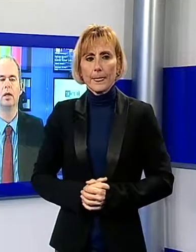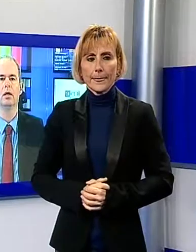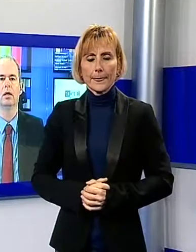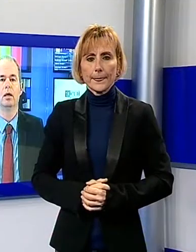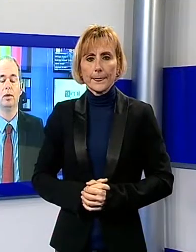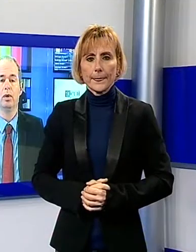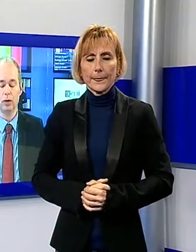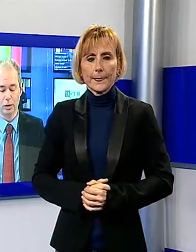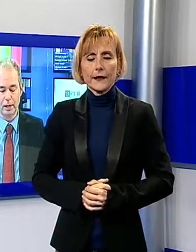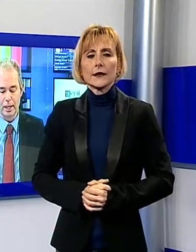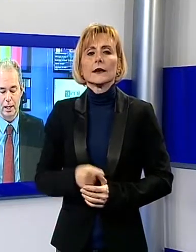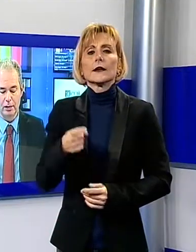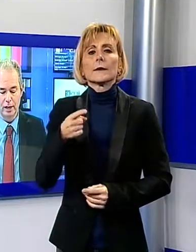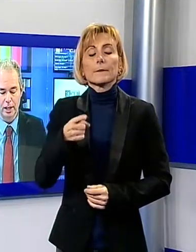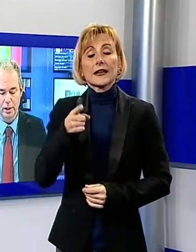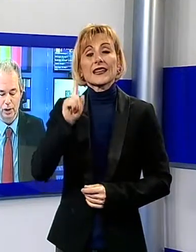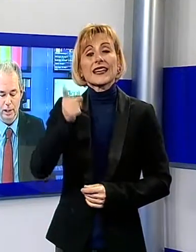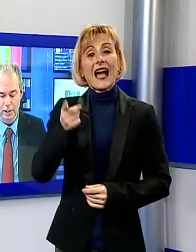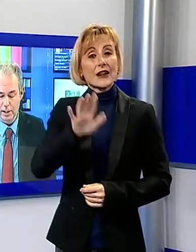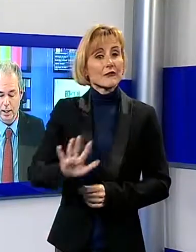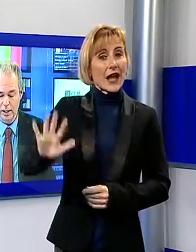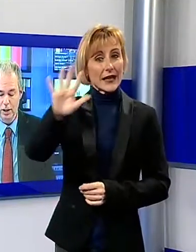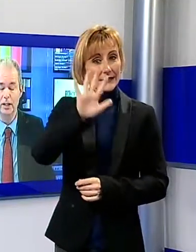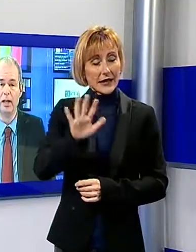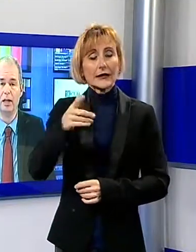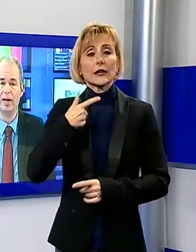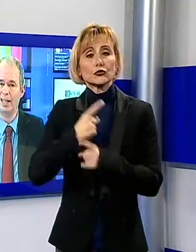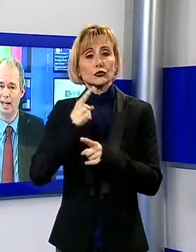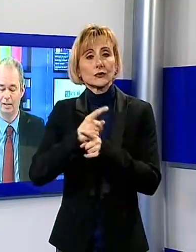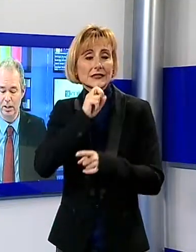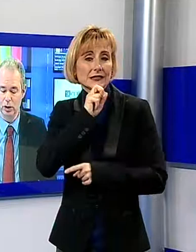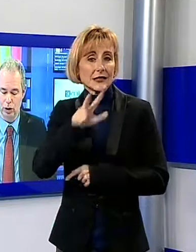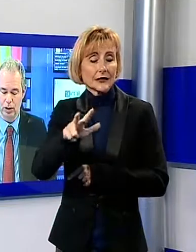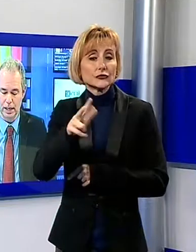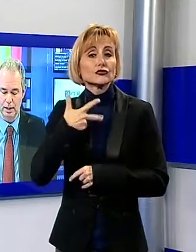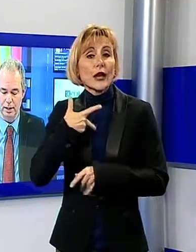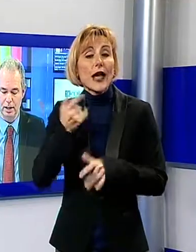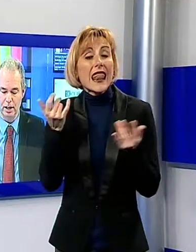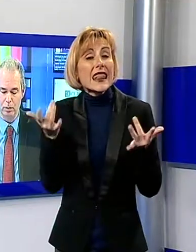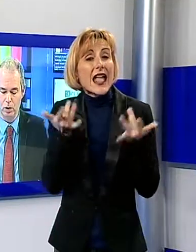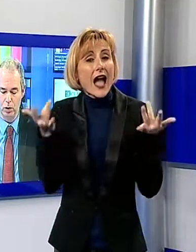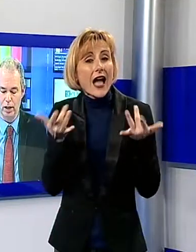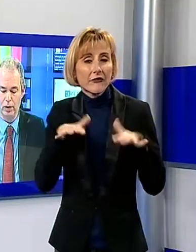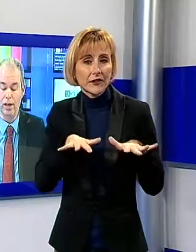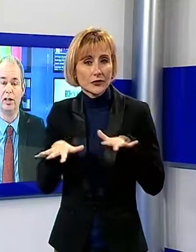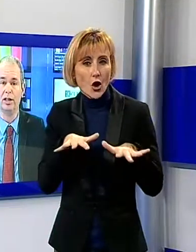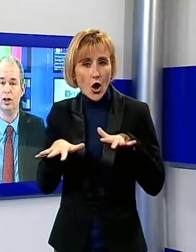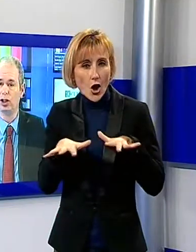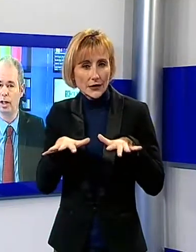Per quanto riguarda la Garfagnana c'è da segnalare che c'è stata una lieve scossa di terremoto alle ore 13 e